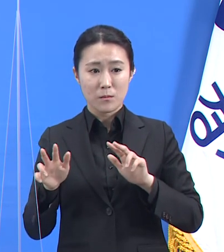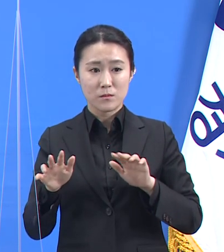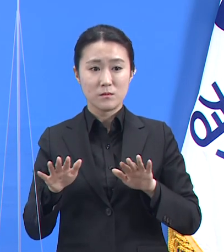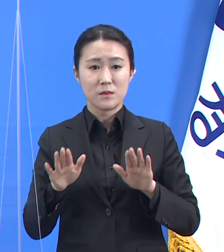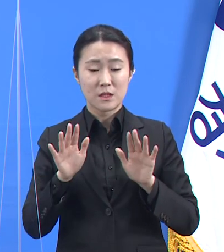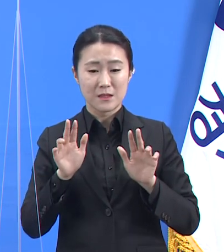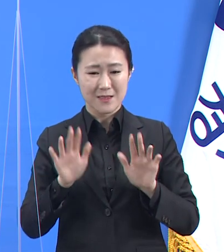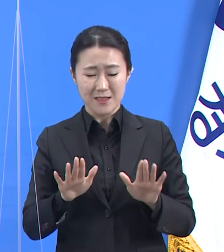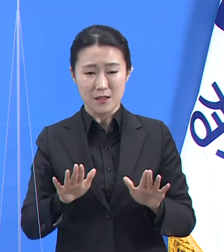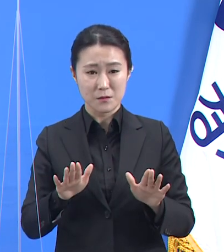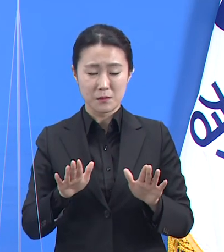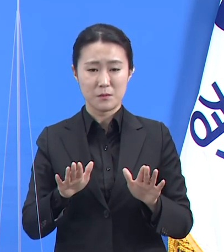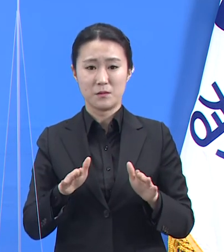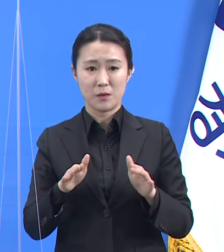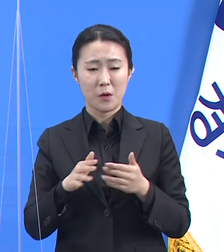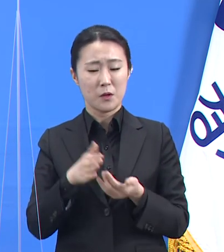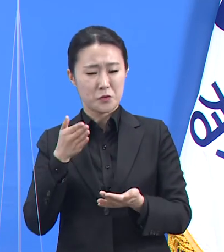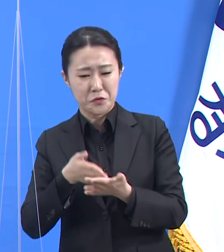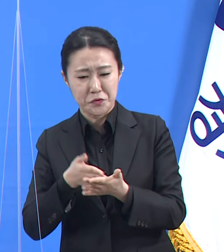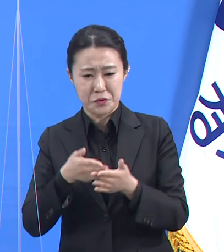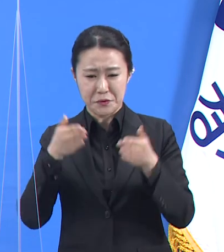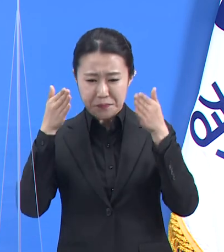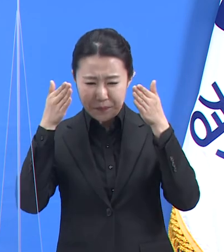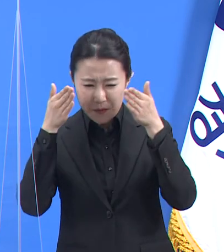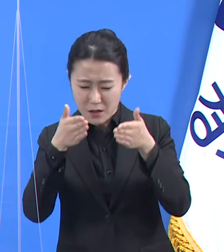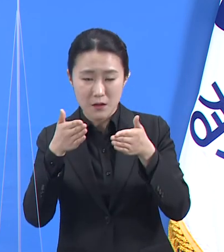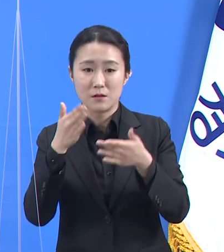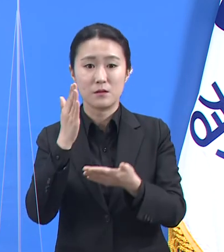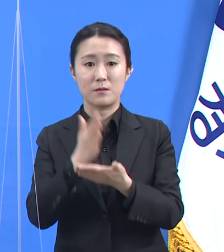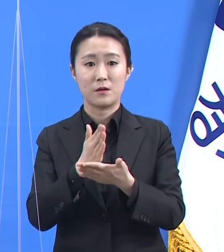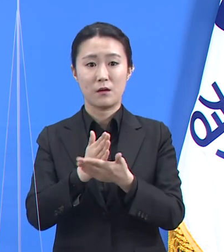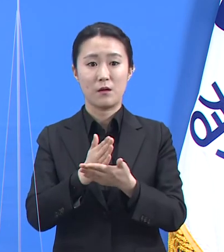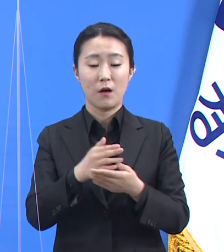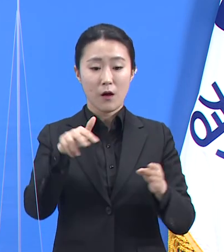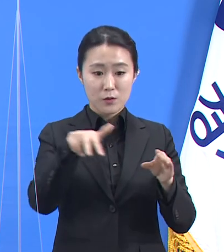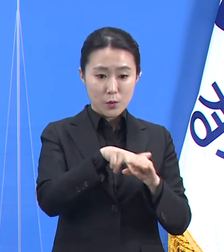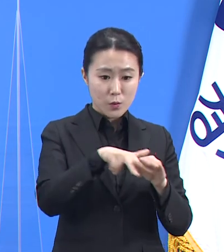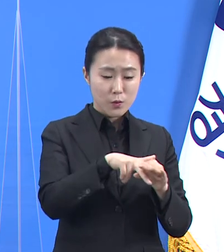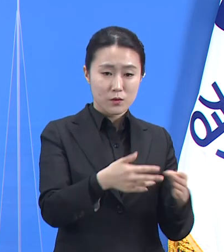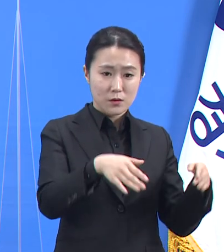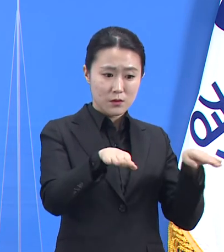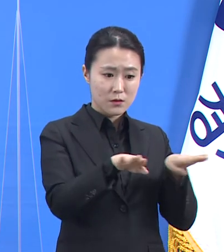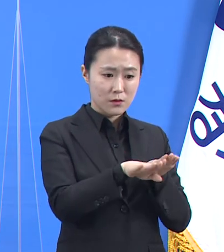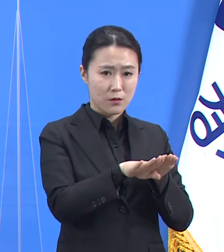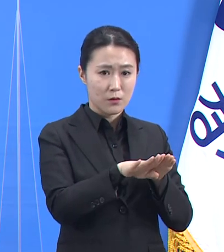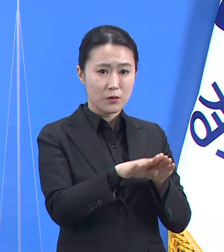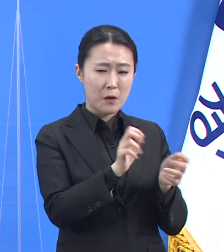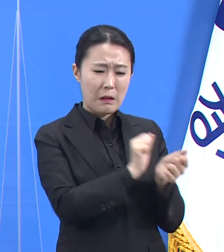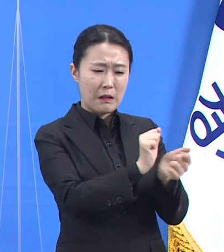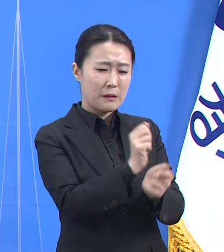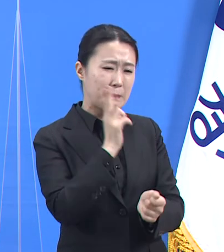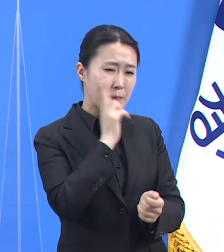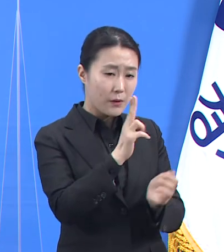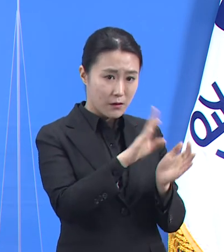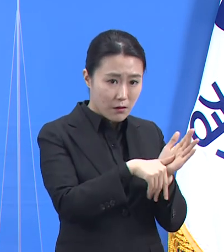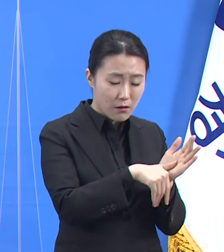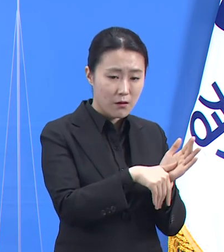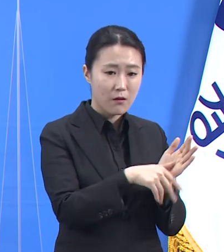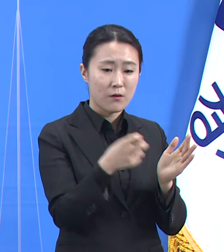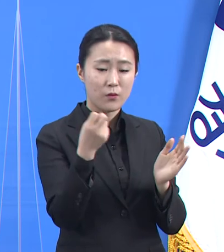됩니다. 종교시설이 유행이 심각할 땐 종교시설을, 유흥업소 유행이 심각할 땐 또 유흥업소를